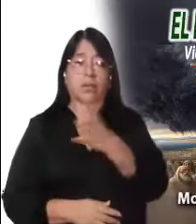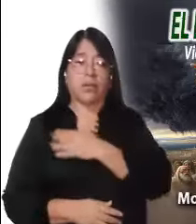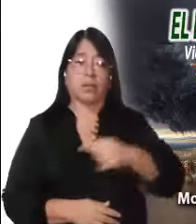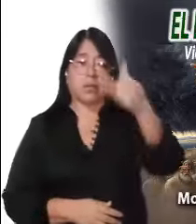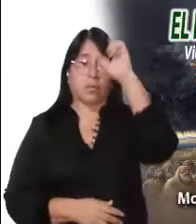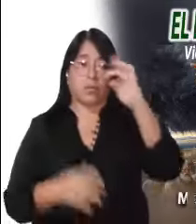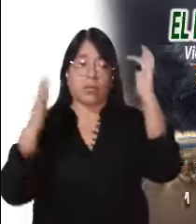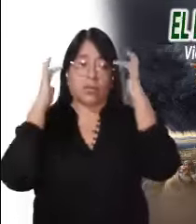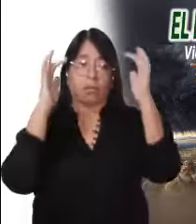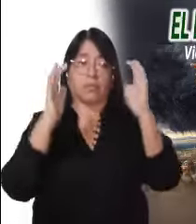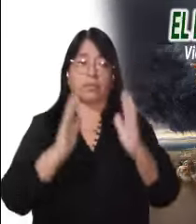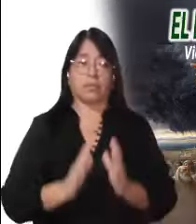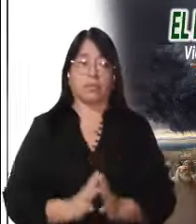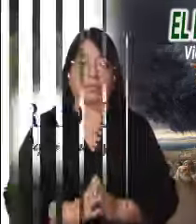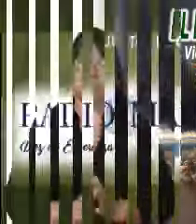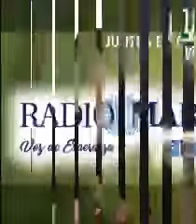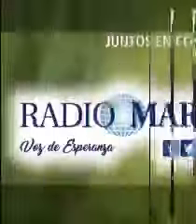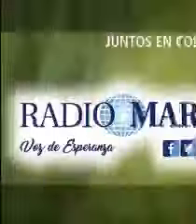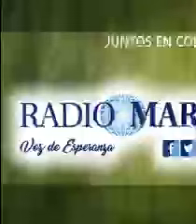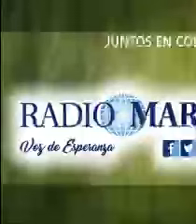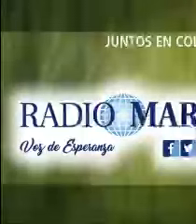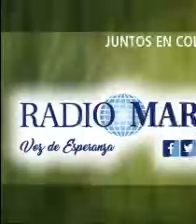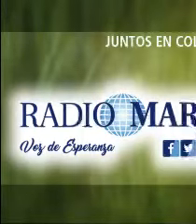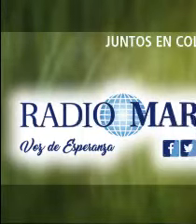y del Hijo y del Espíritu Santo.